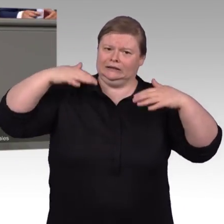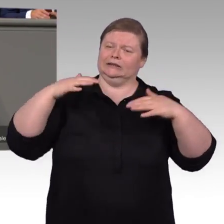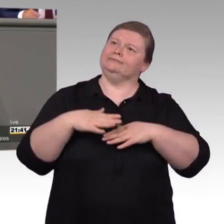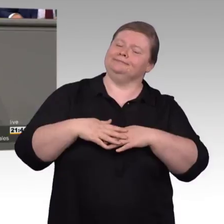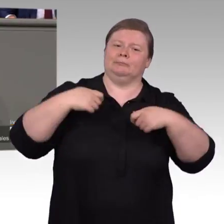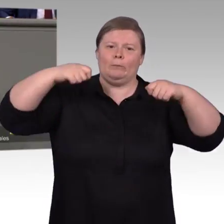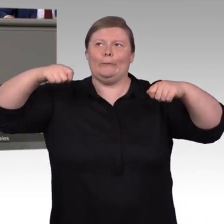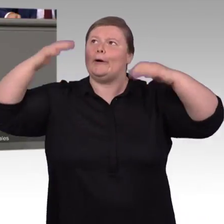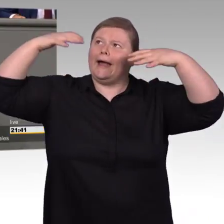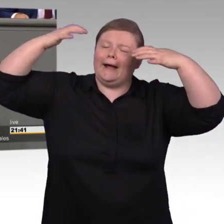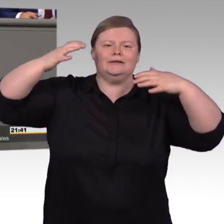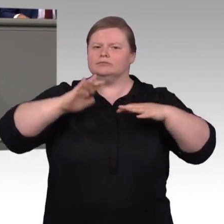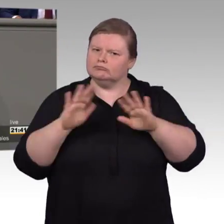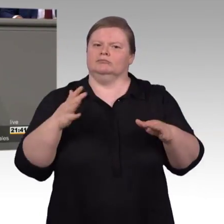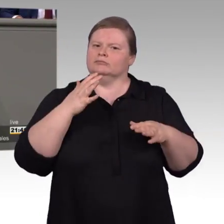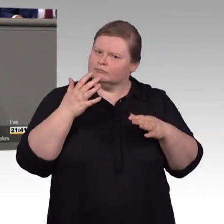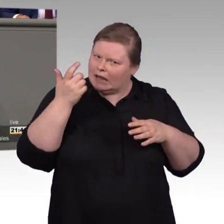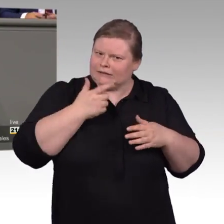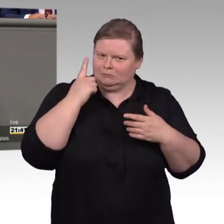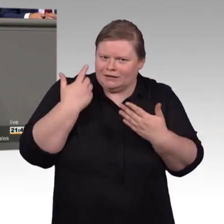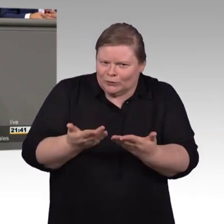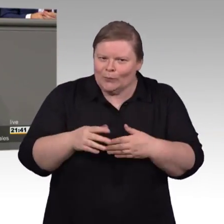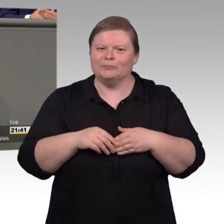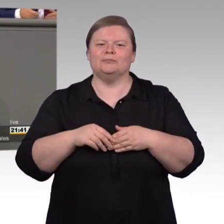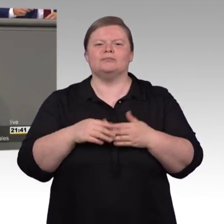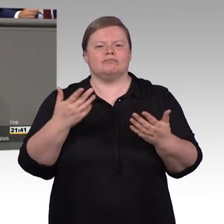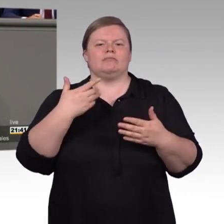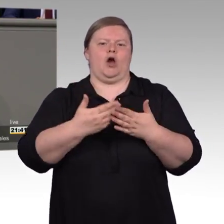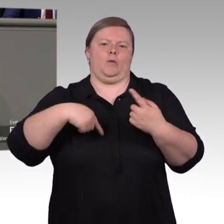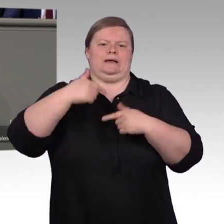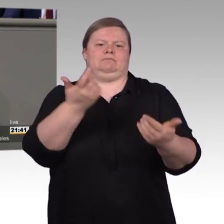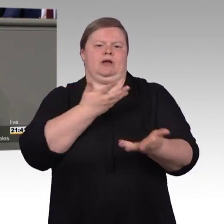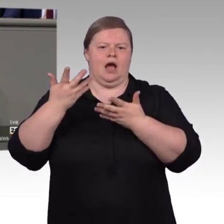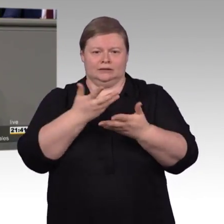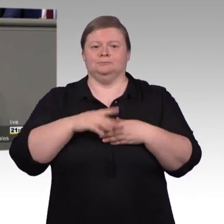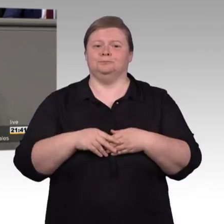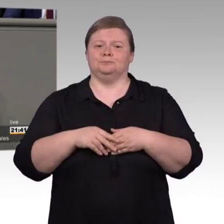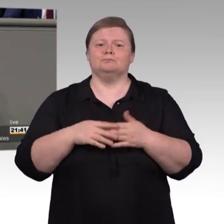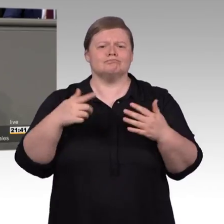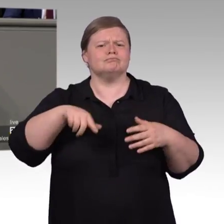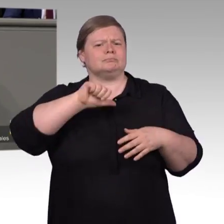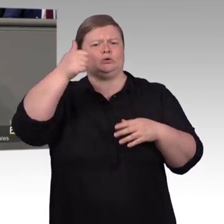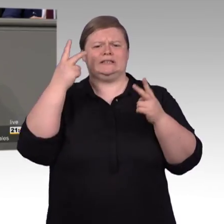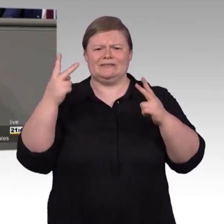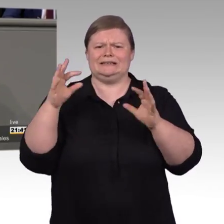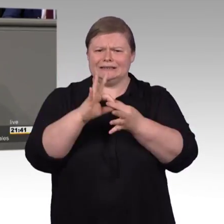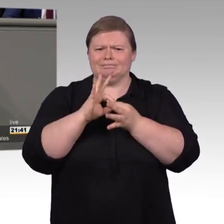daher heute abschließend von uns beraten werden. Auch die Länder müssen dazu noch Gesetze verabschieden. Und gerade deshalb hat das Bundesministerium für Arbeit und